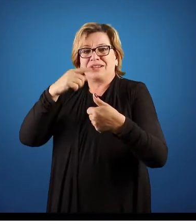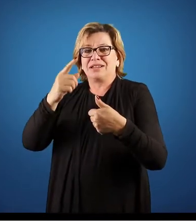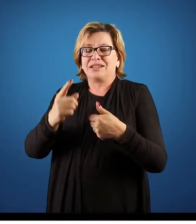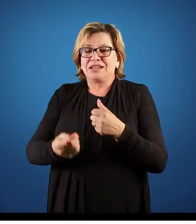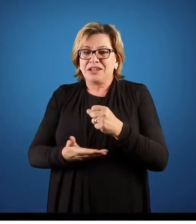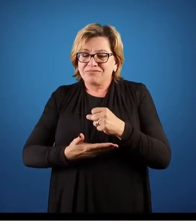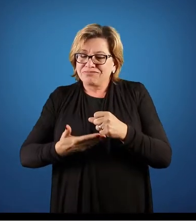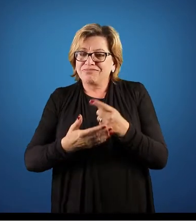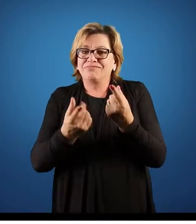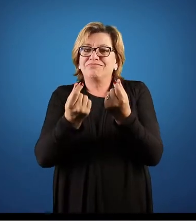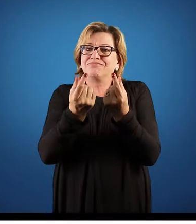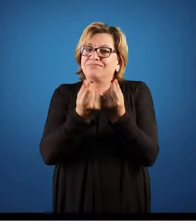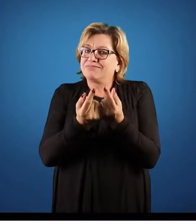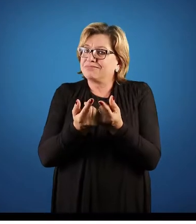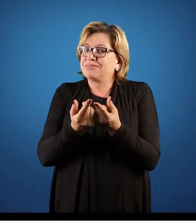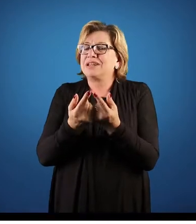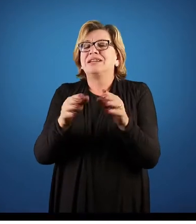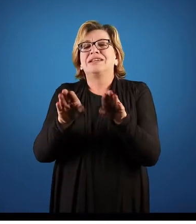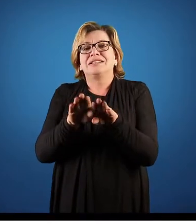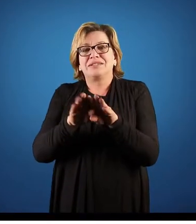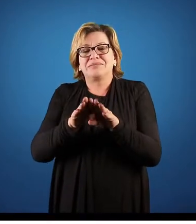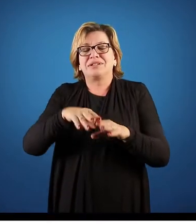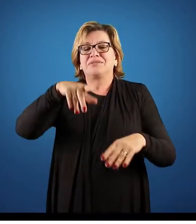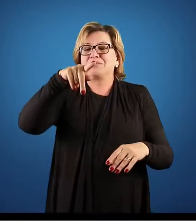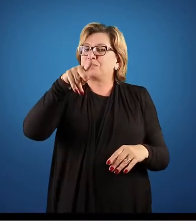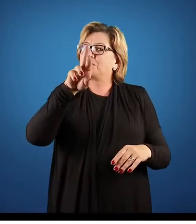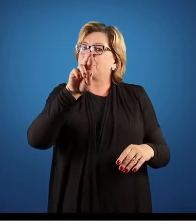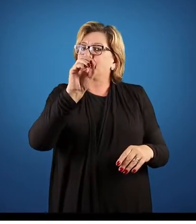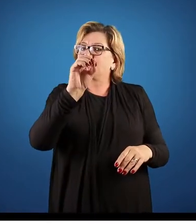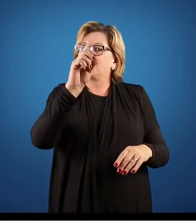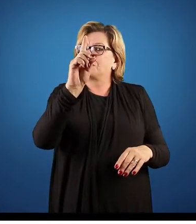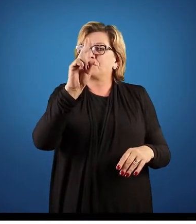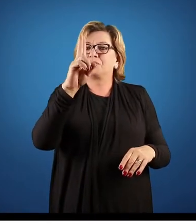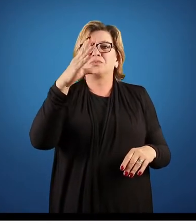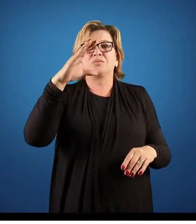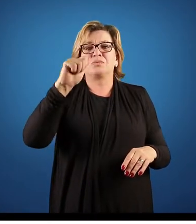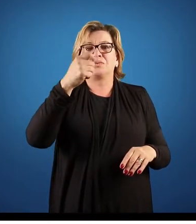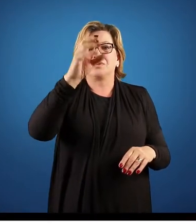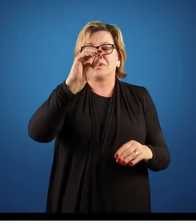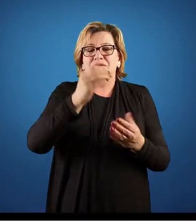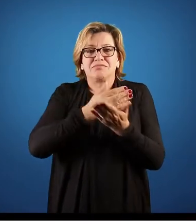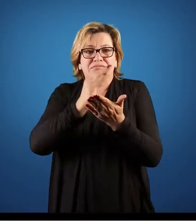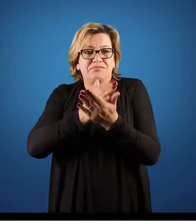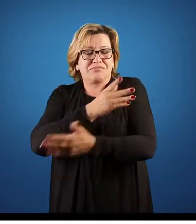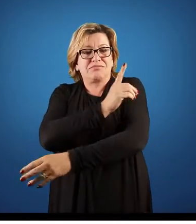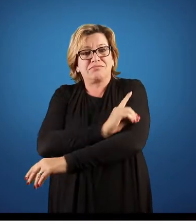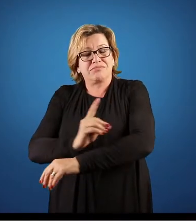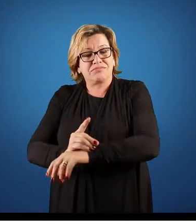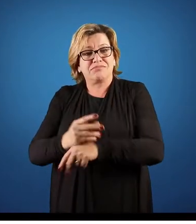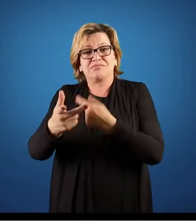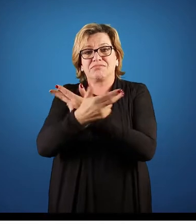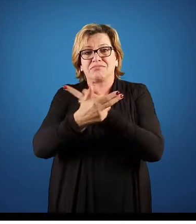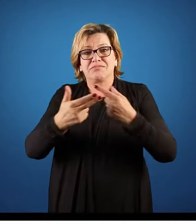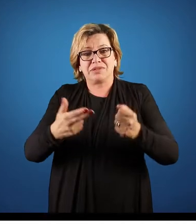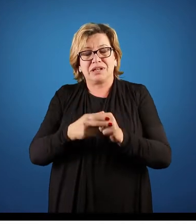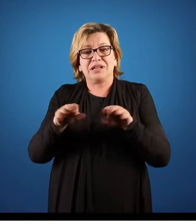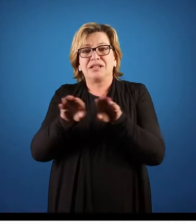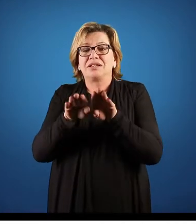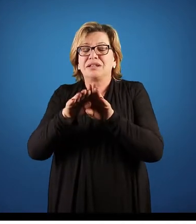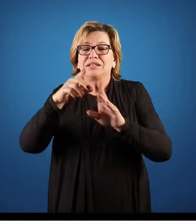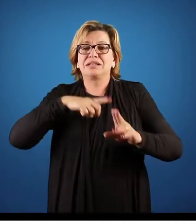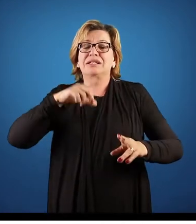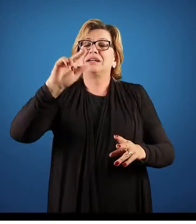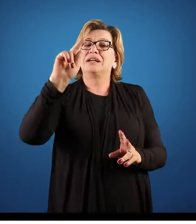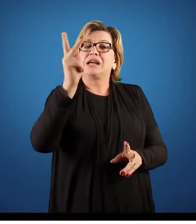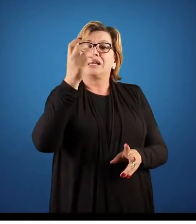fundamentos financeiros, fundamentos de produção, trabalhar de acordo com departamentos e fazendo uma hierarquia